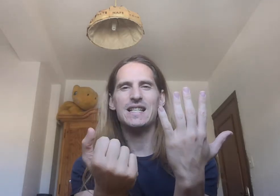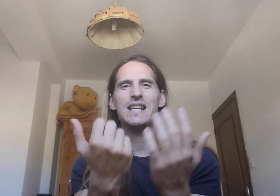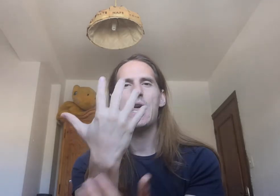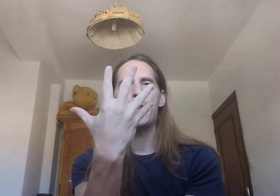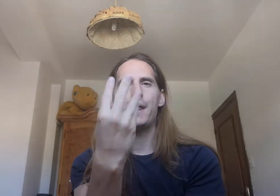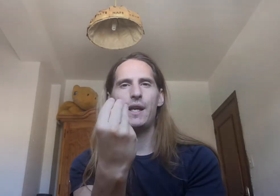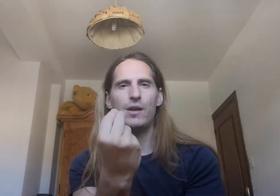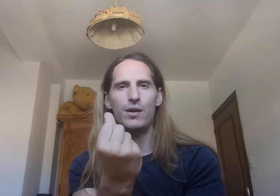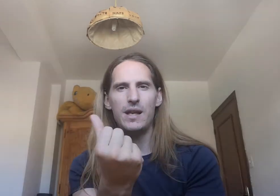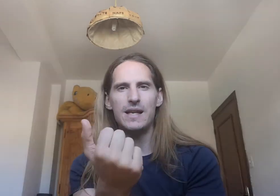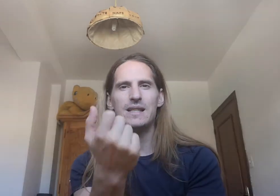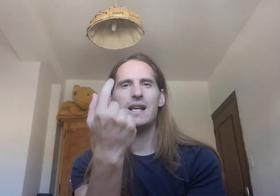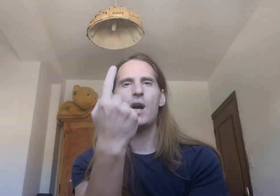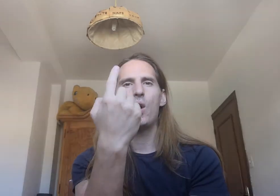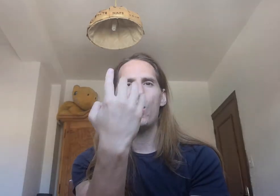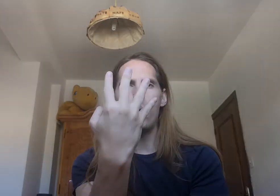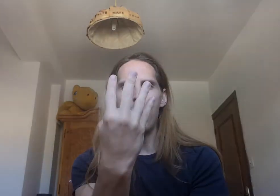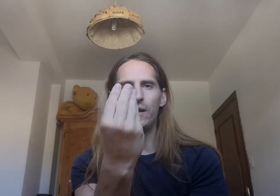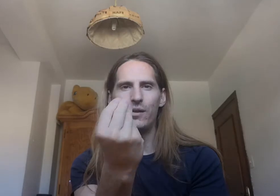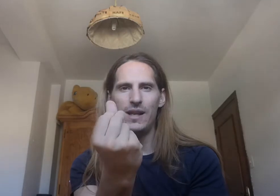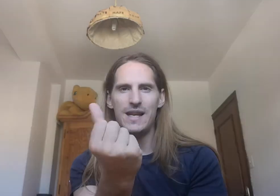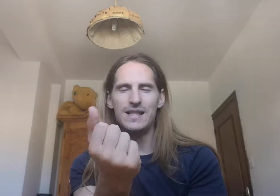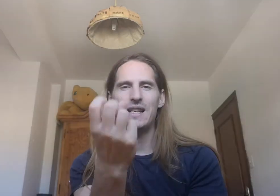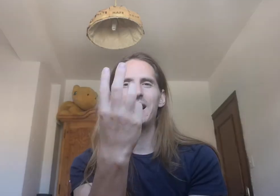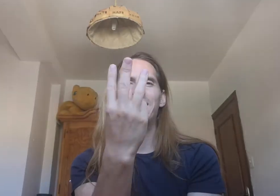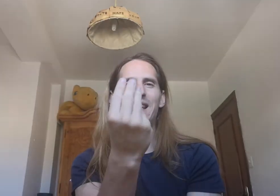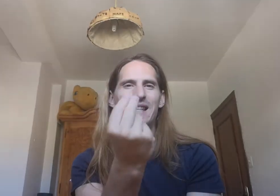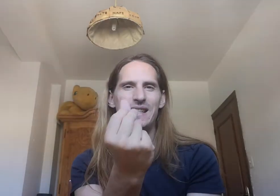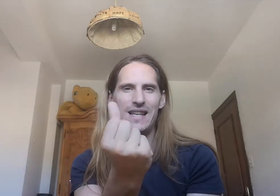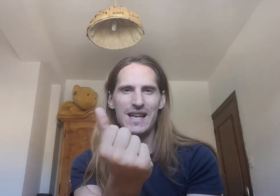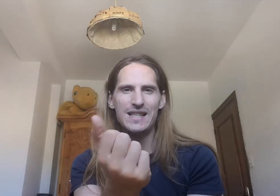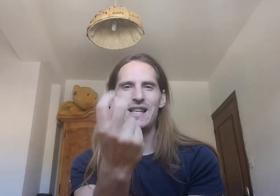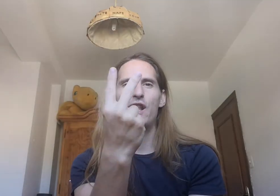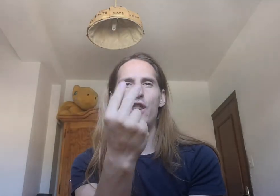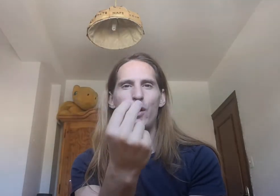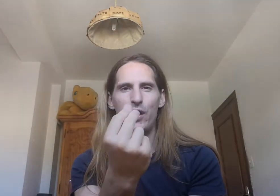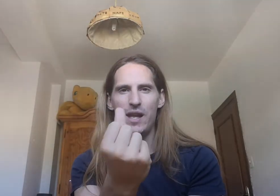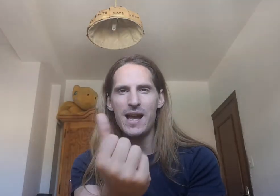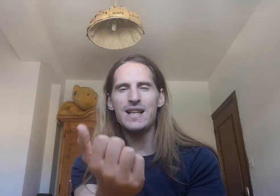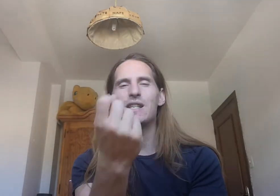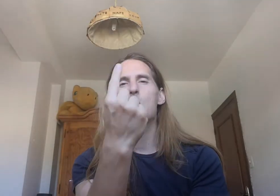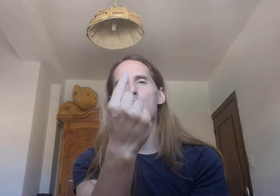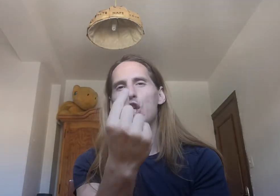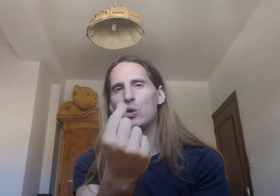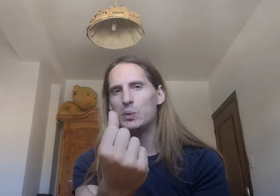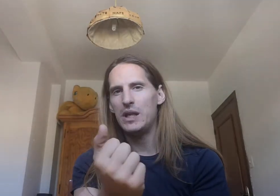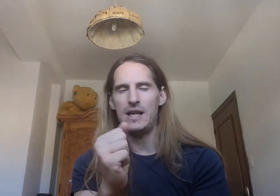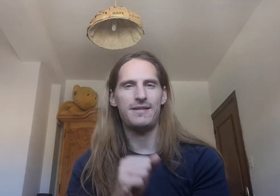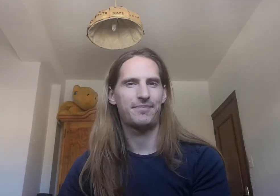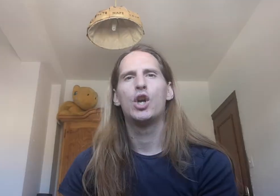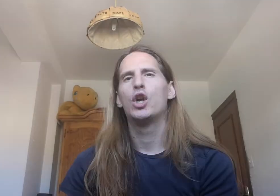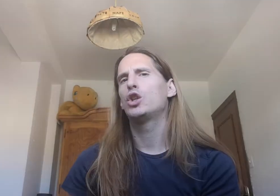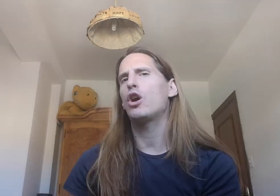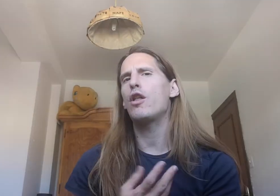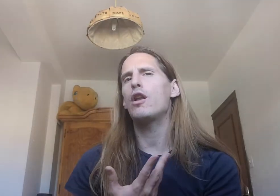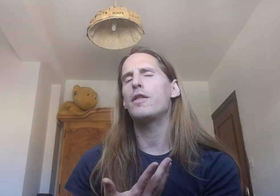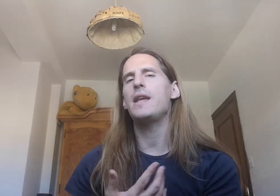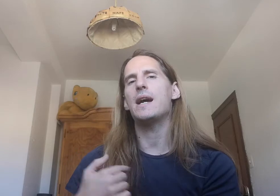cinco días cuatro días tres días dos días y un día sobre metros todos días